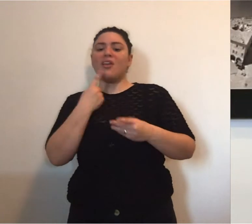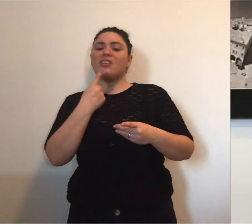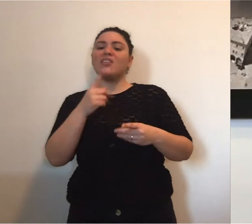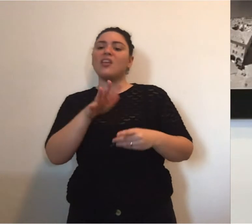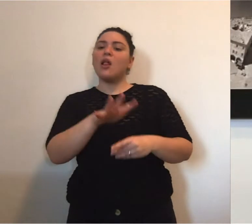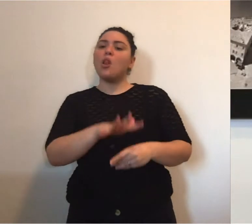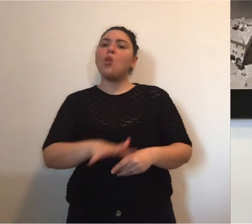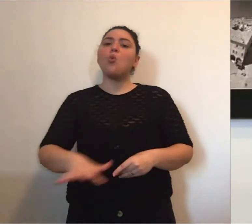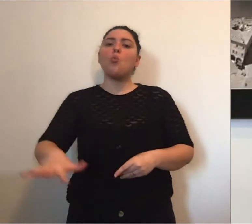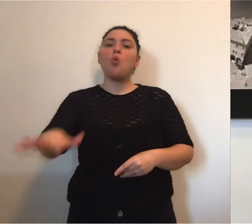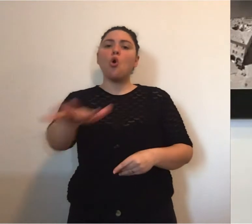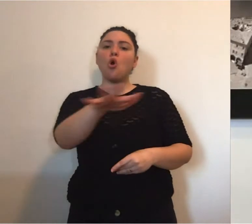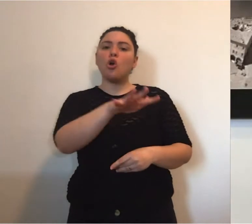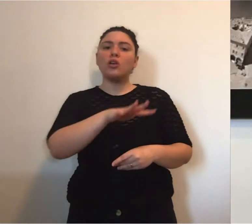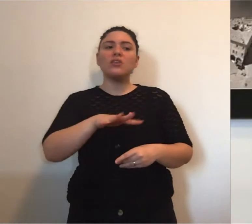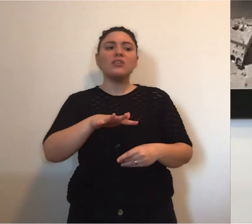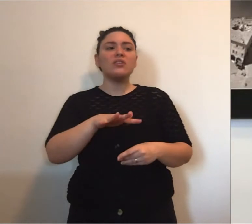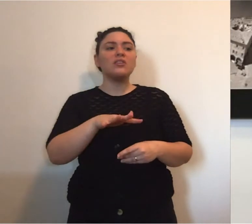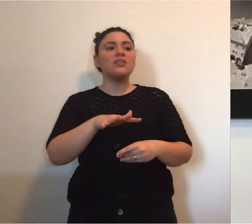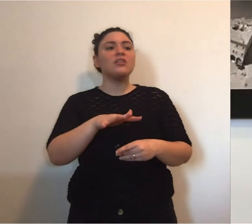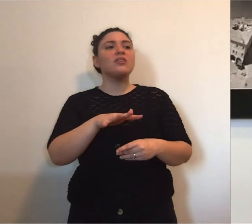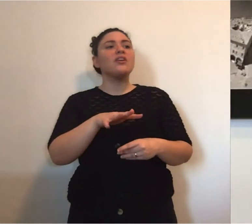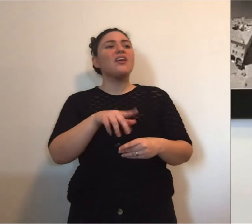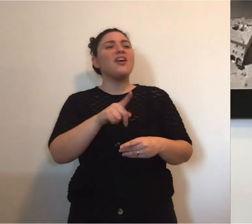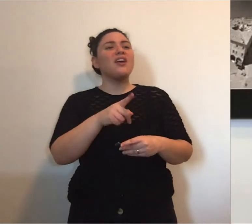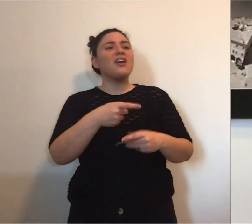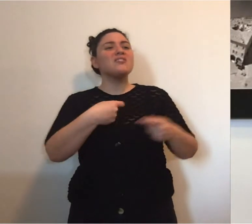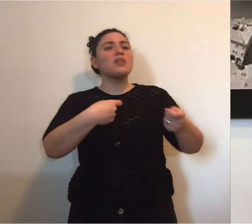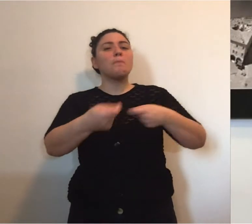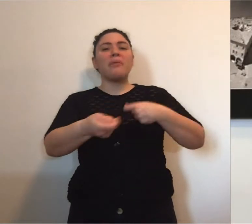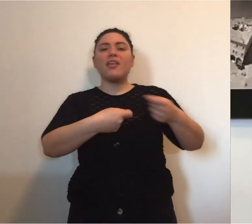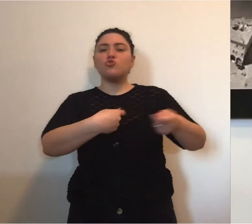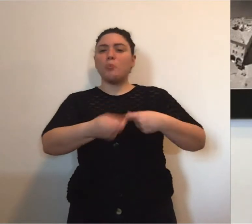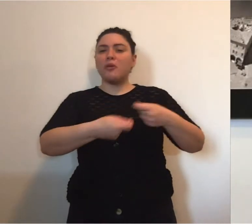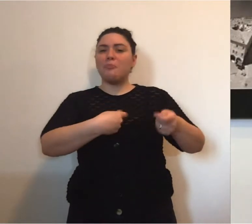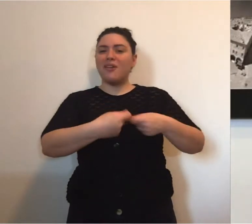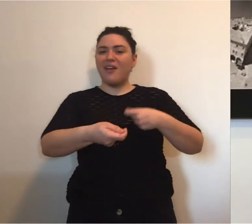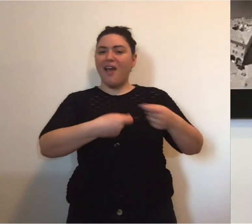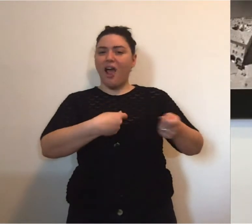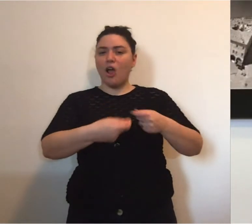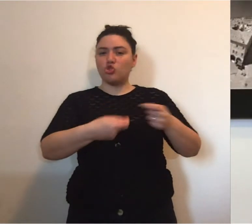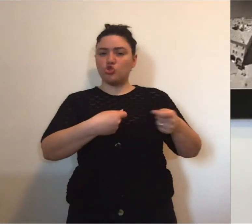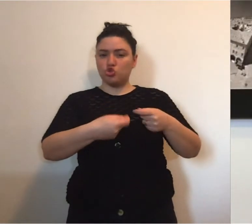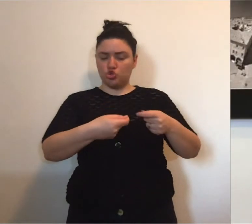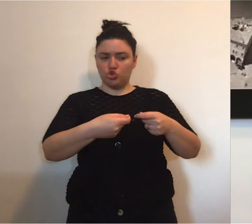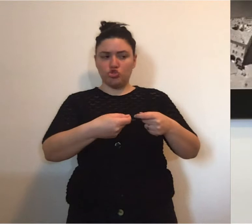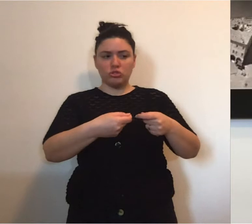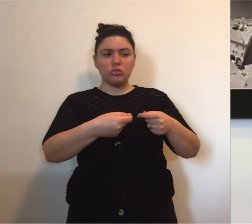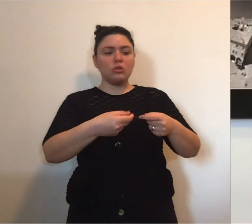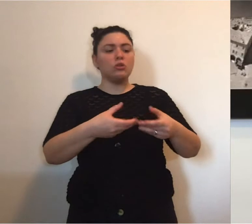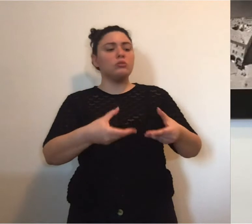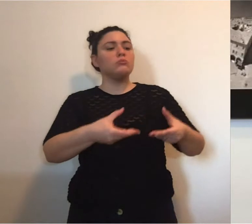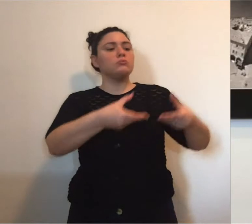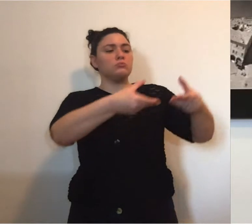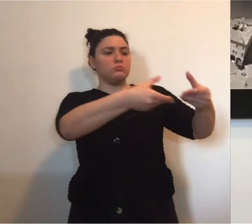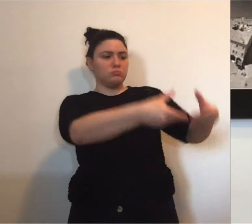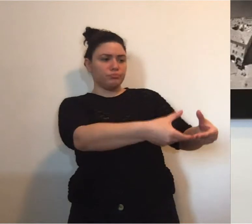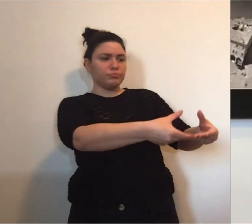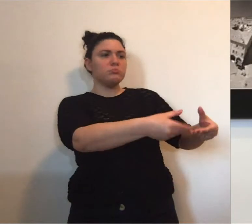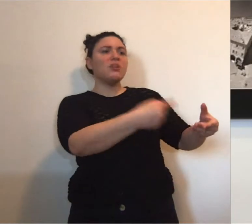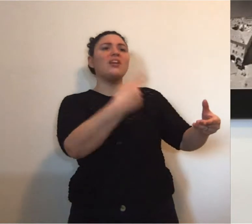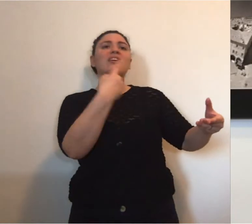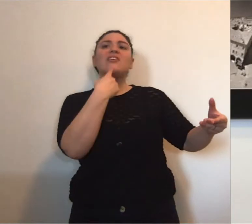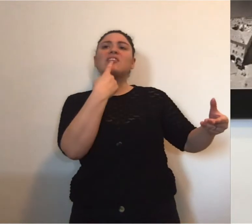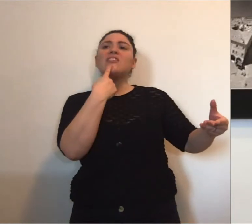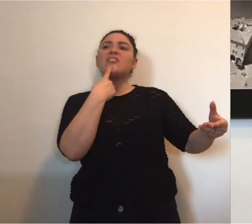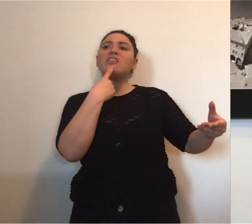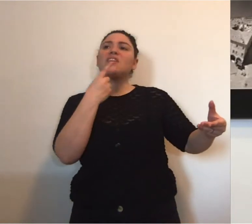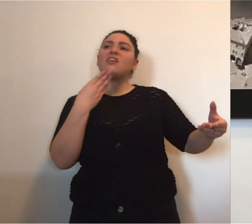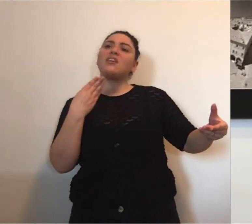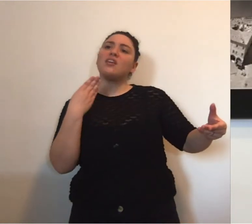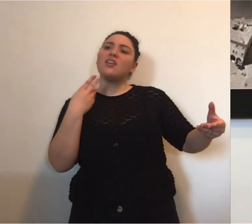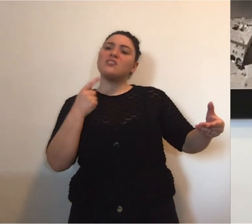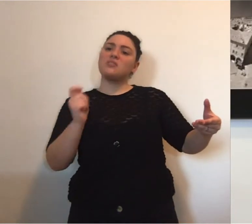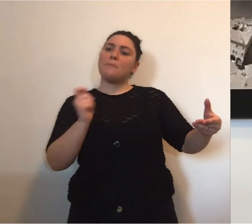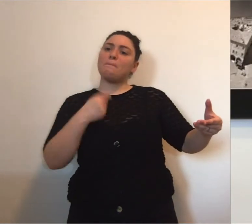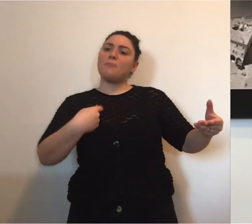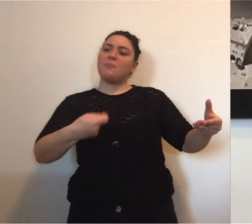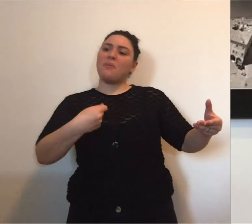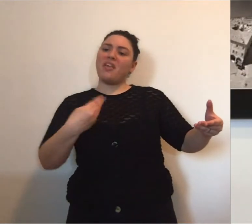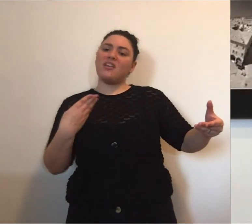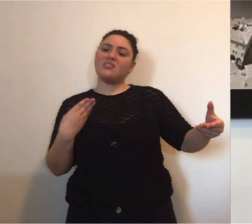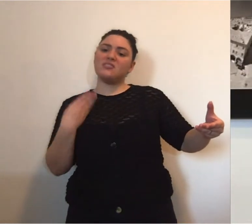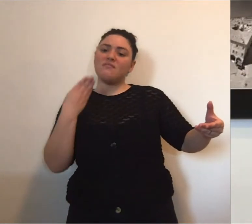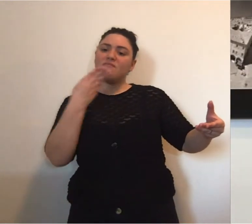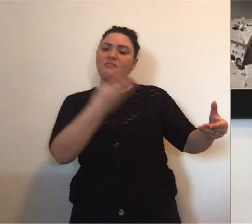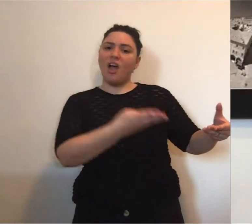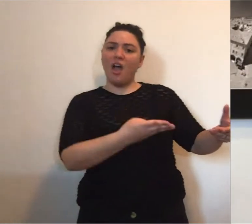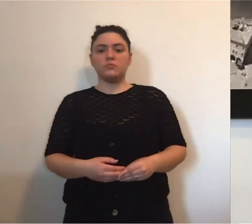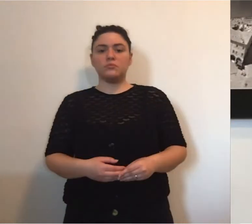'interno dei luoghi dove si va a fare la spesa per metterle a disposizione di coloro che vanno a